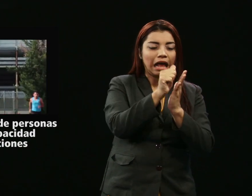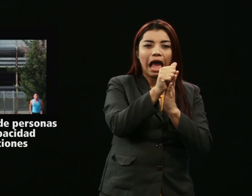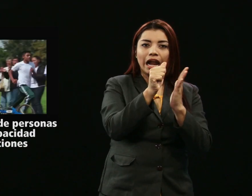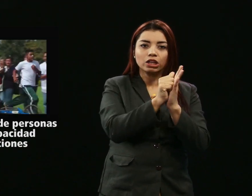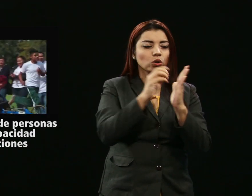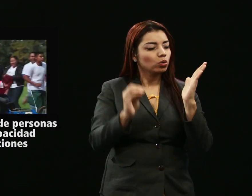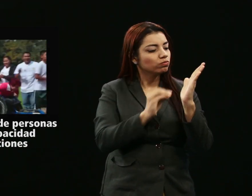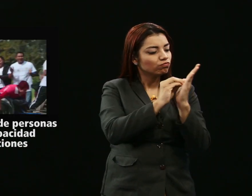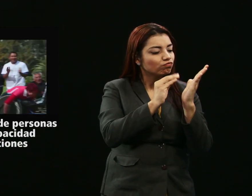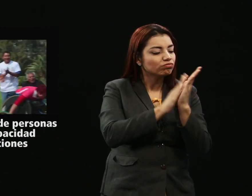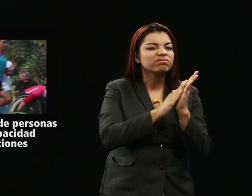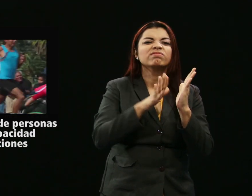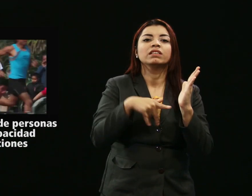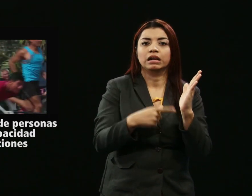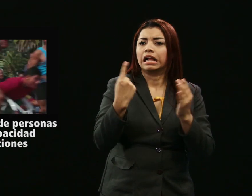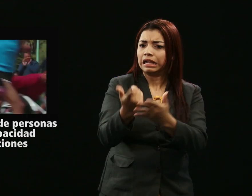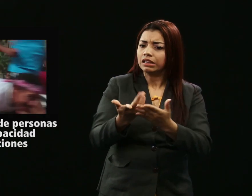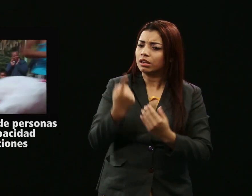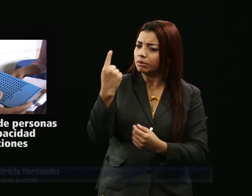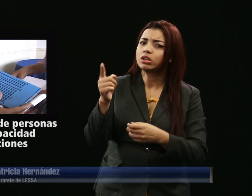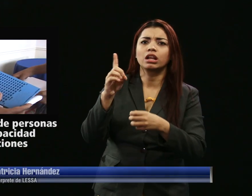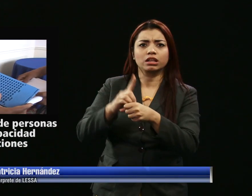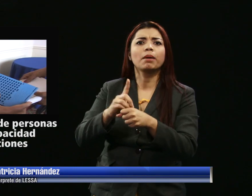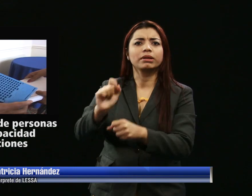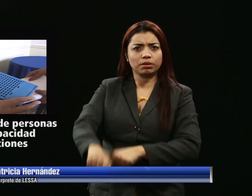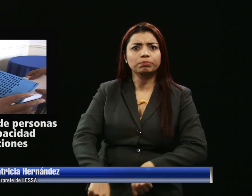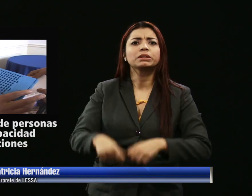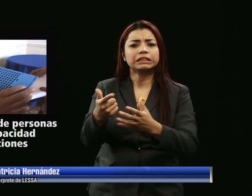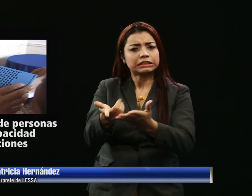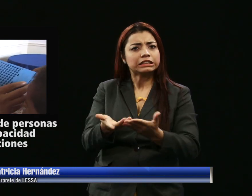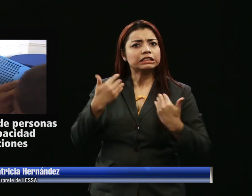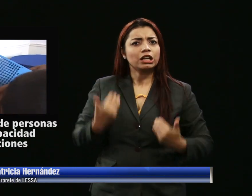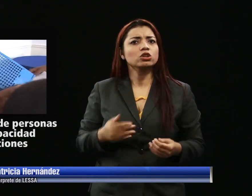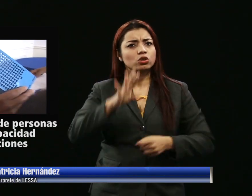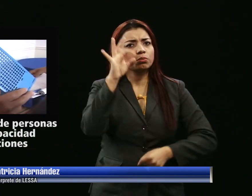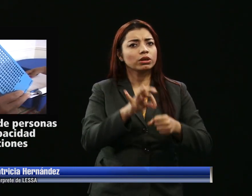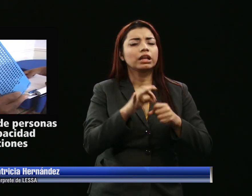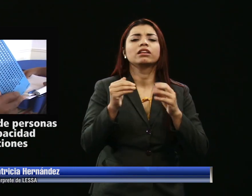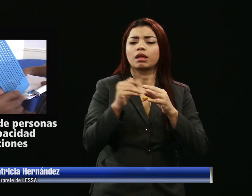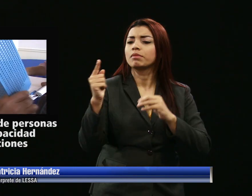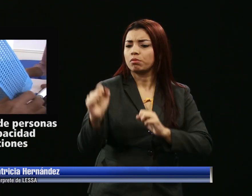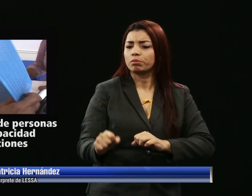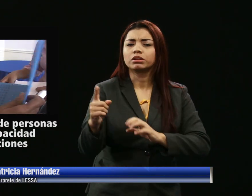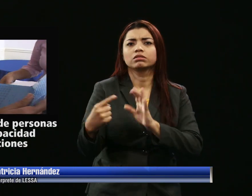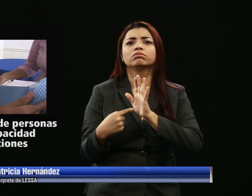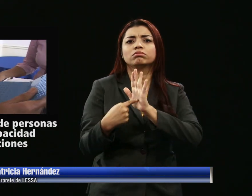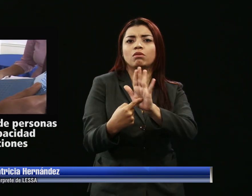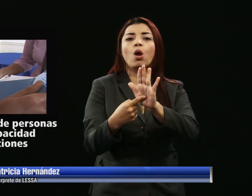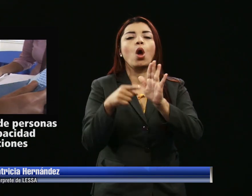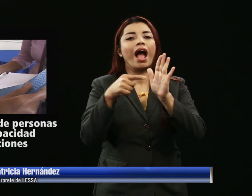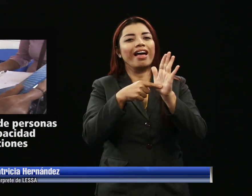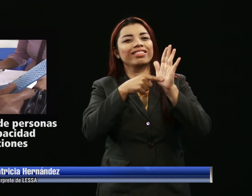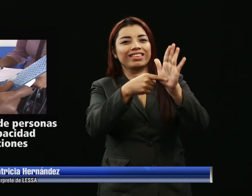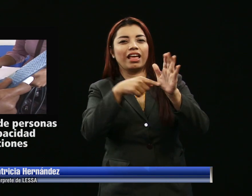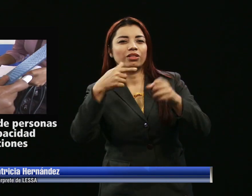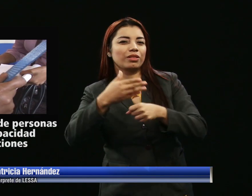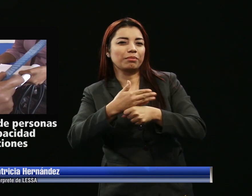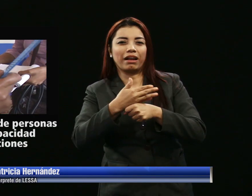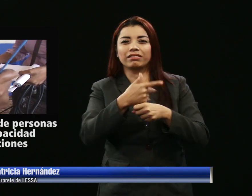tienen para votar y postularse a cargos de elección popular sin discriminación, como candidatos a diputados de la